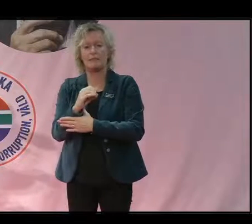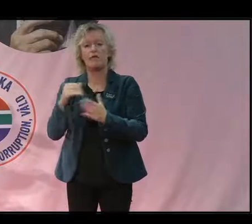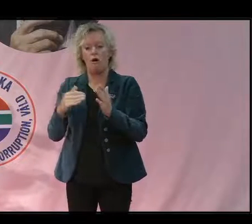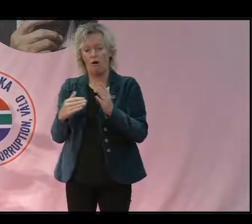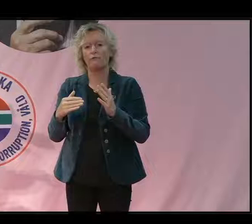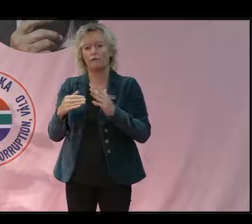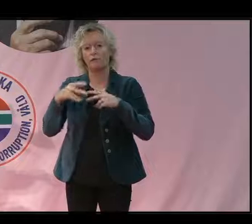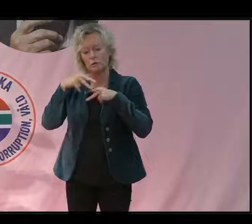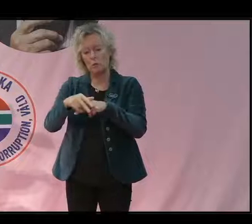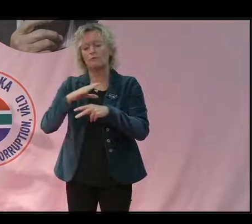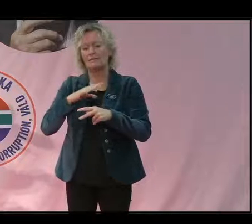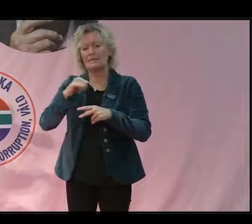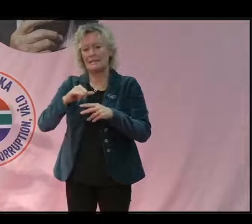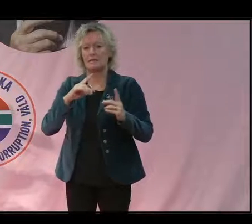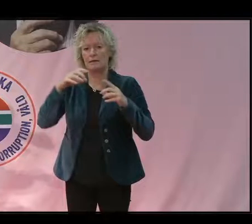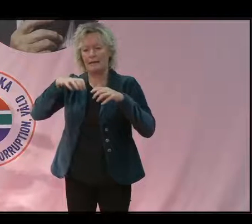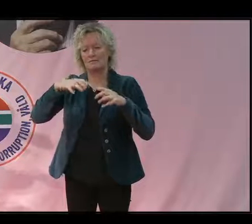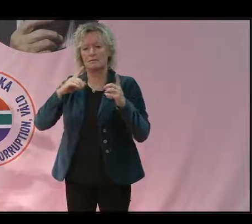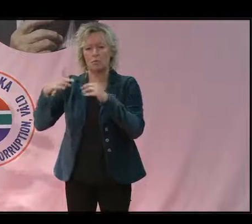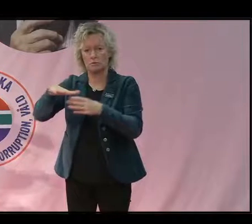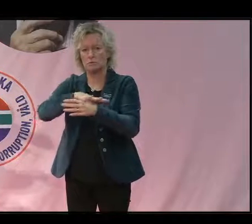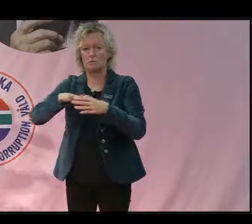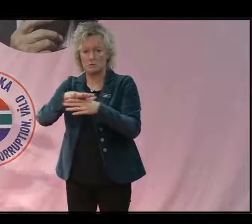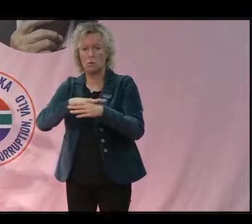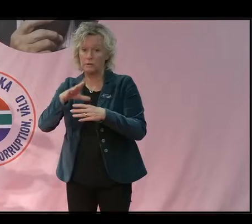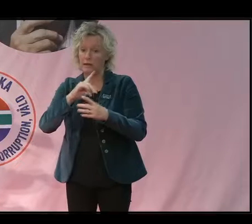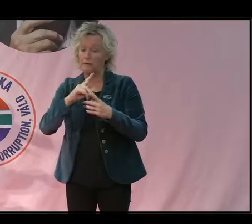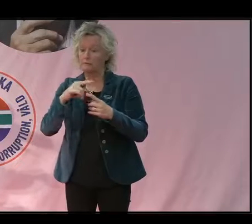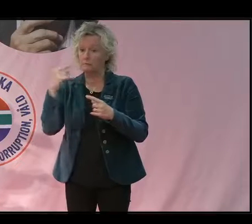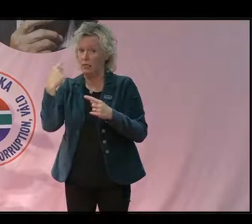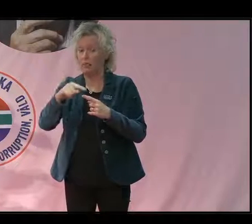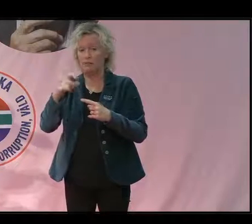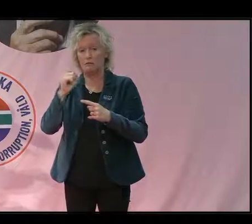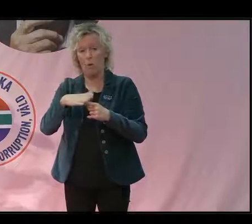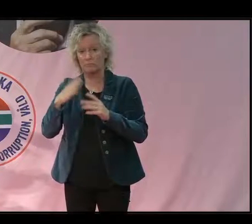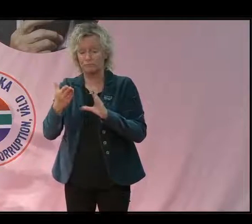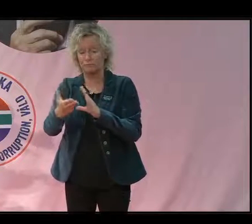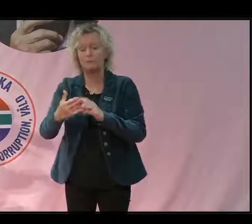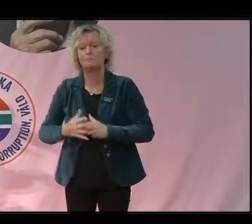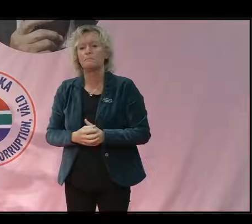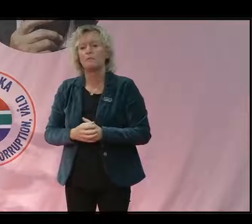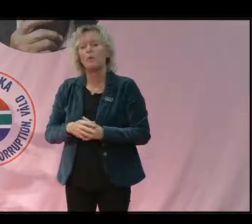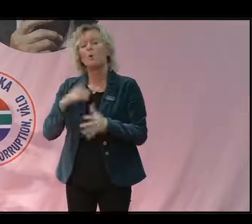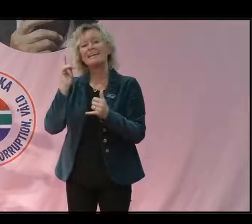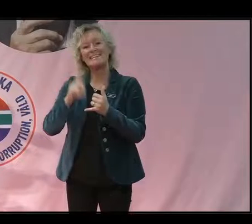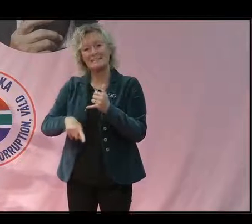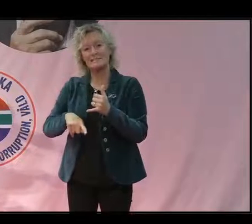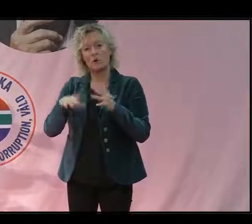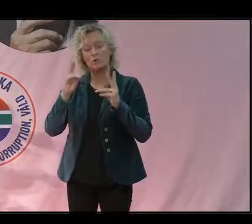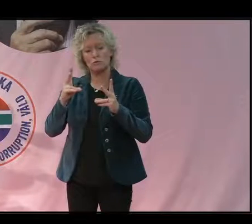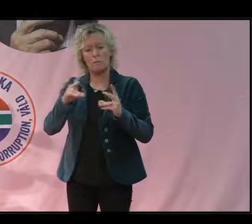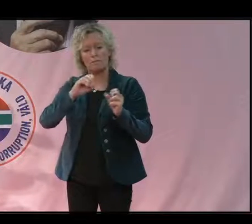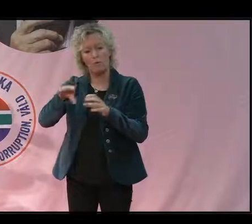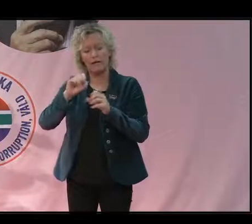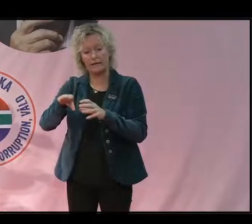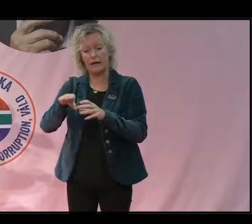Amazonasregionen. Och den hotas naturligtvis om hela skogen skulle försvinna. Och slutligen så skulle det påverka livsförutsättningarna för människor